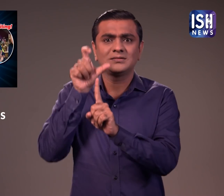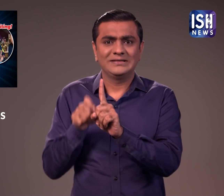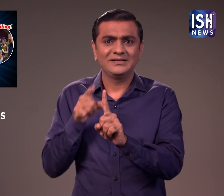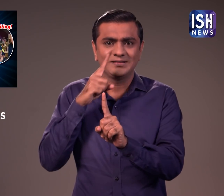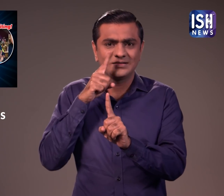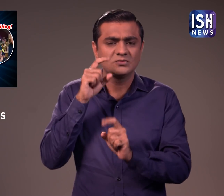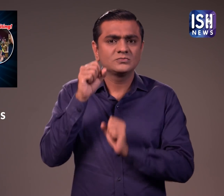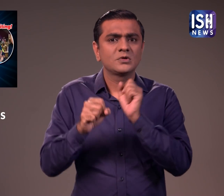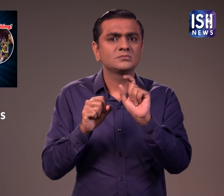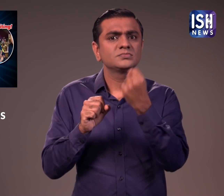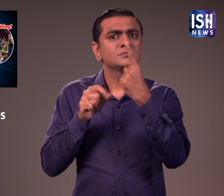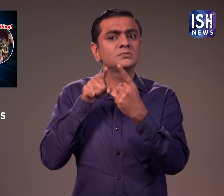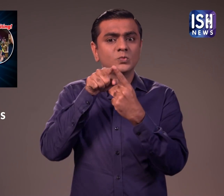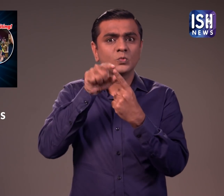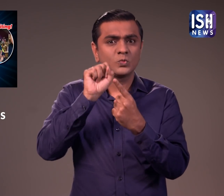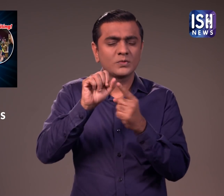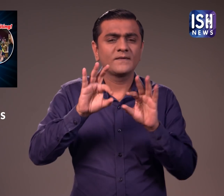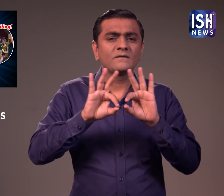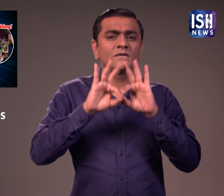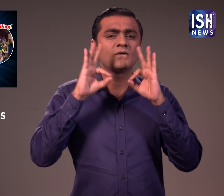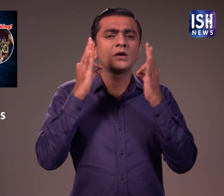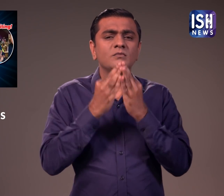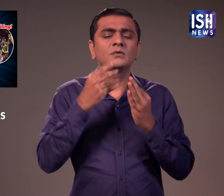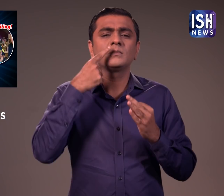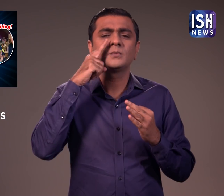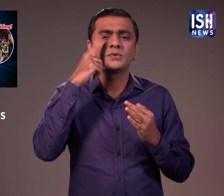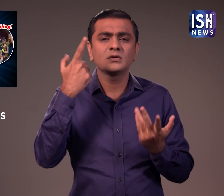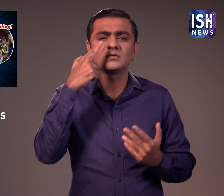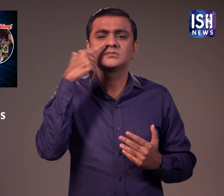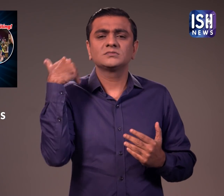वह एक ऐसे परिवार से है जिसका खेलो में कोई बैग्राउंड नहीं है